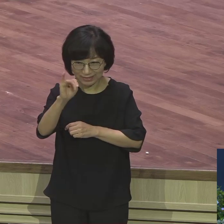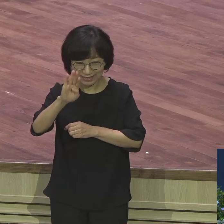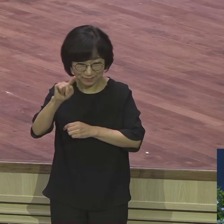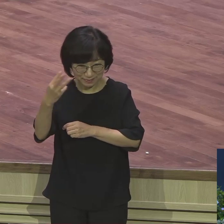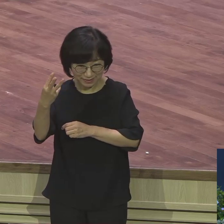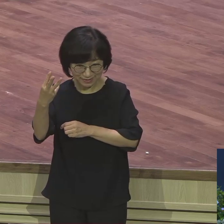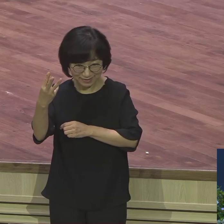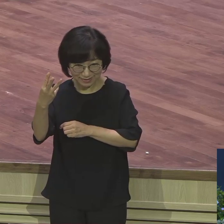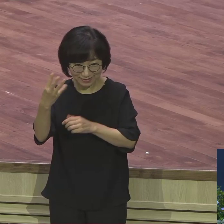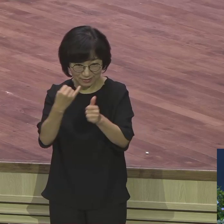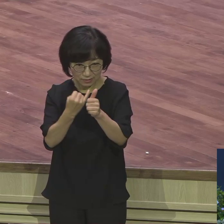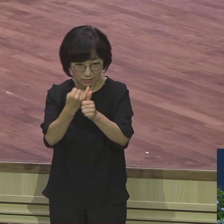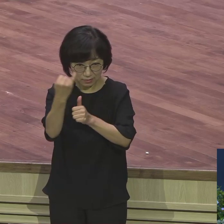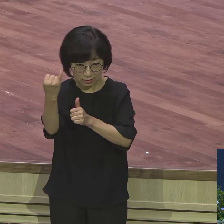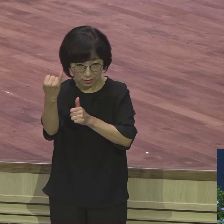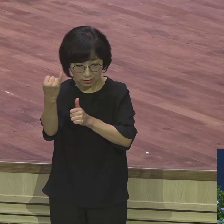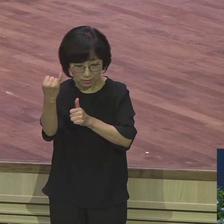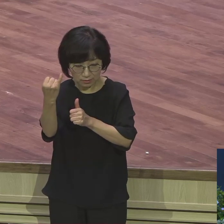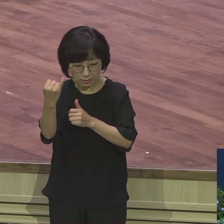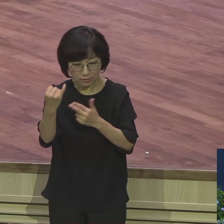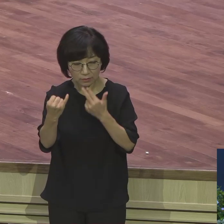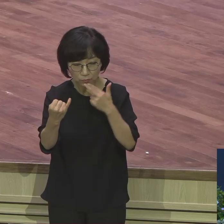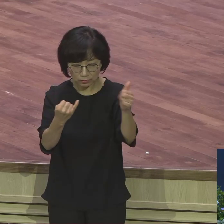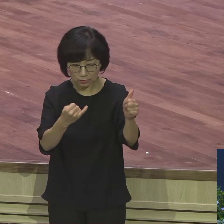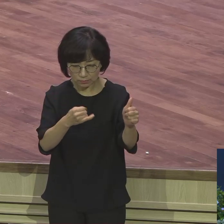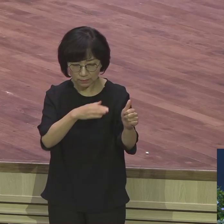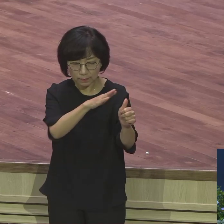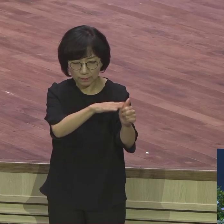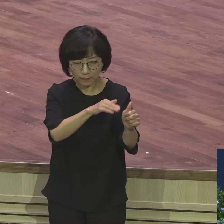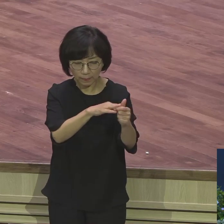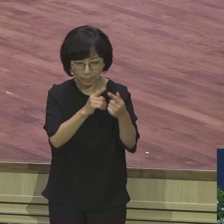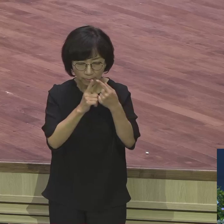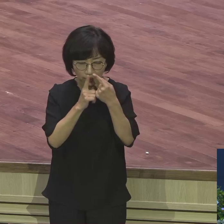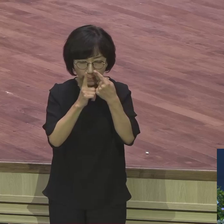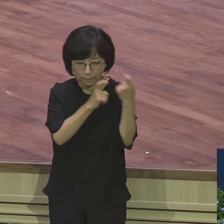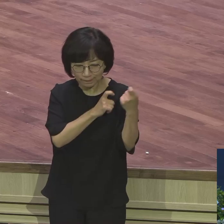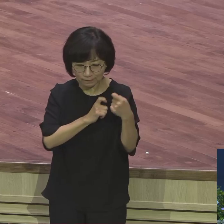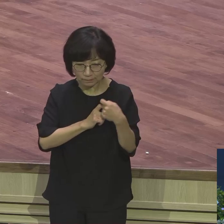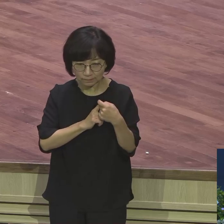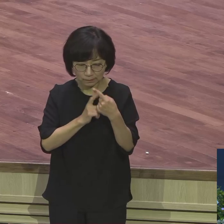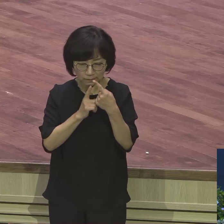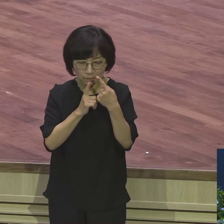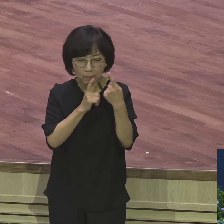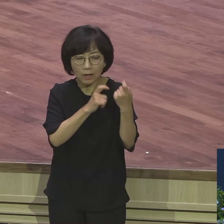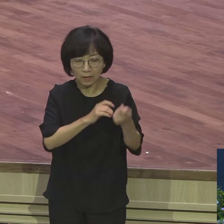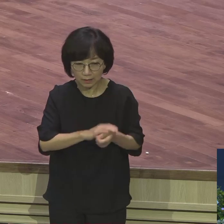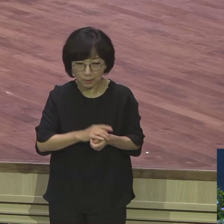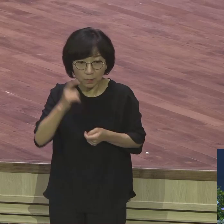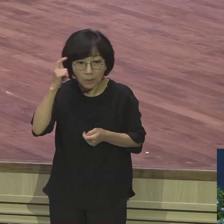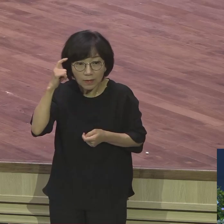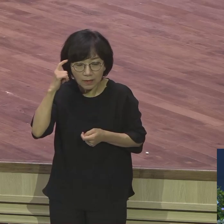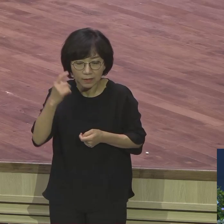요셉을 유혹하는 사건이 왔어요 성경이 뭐라고 했습니까 용모가 변하고 아름다웠다 그랬어요